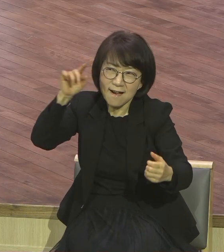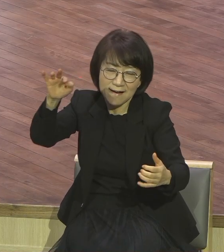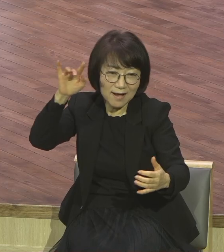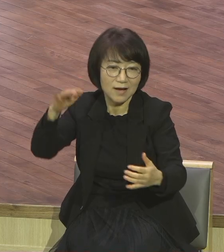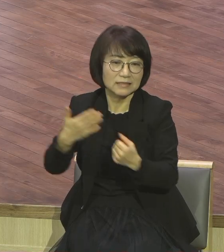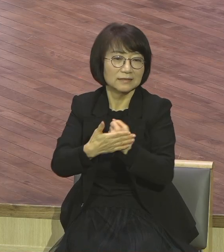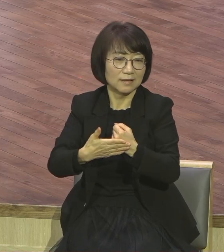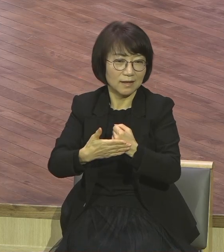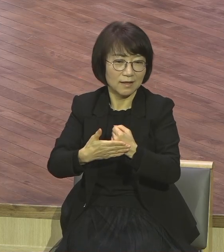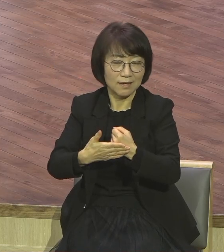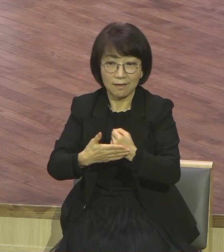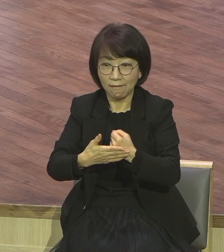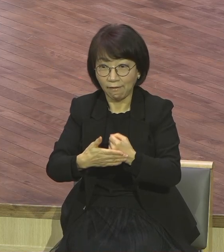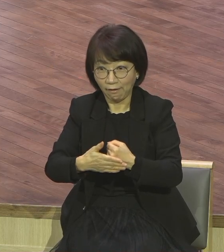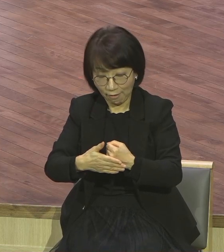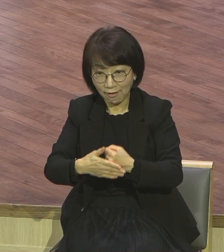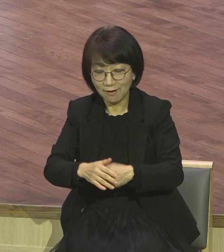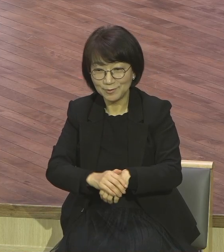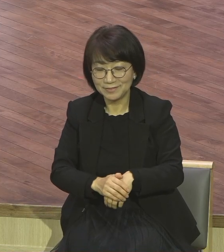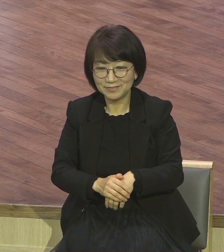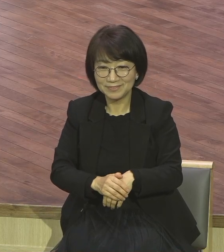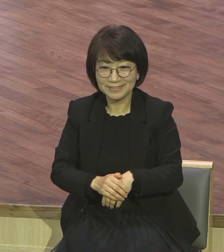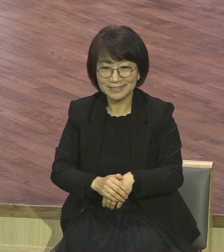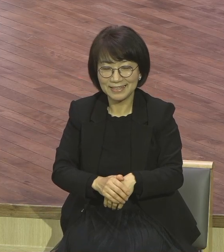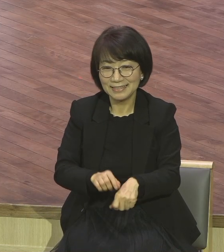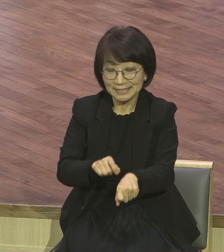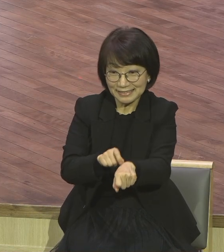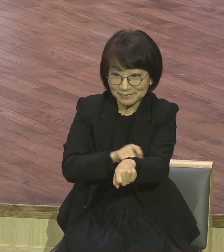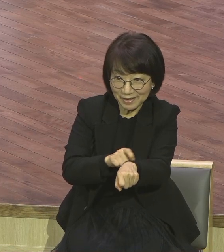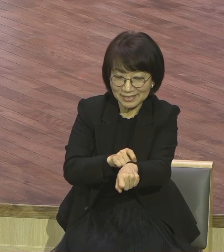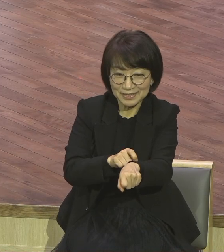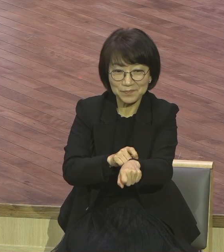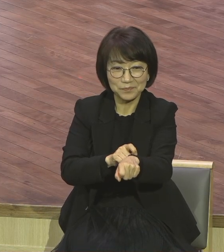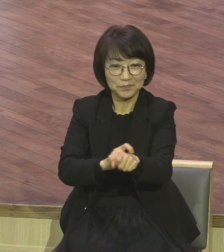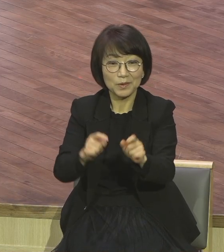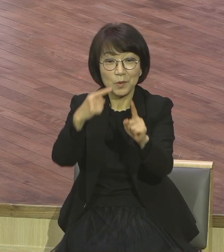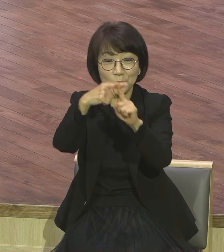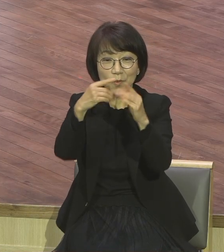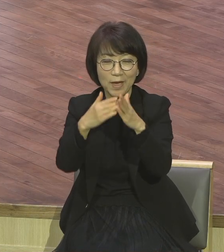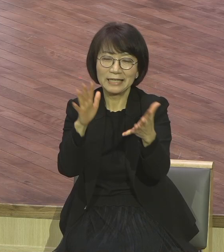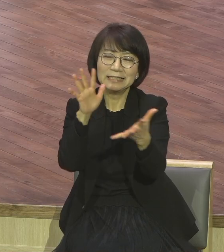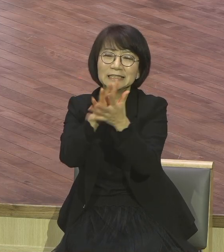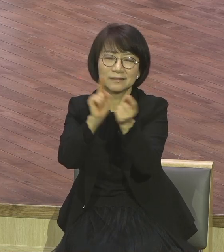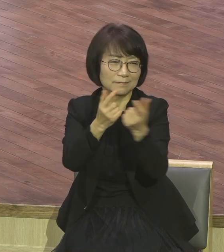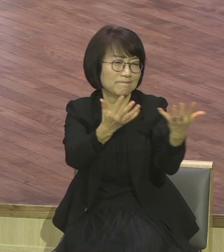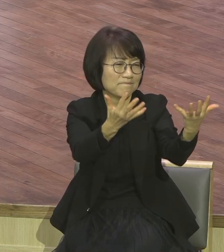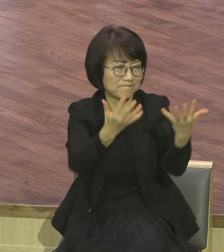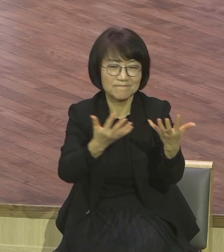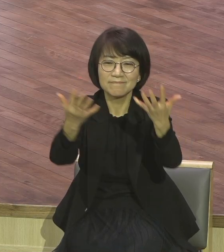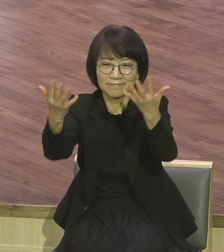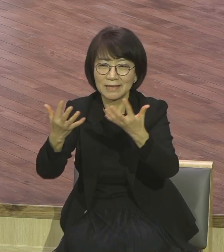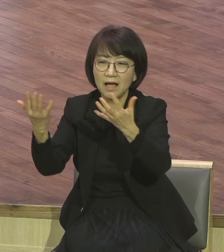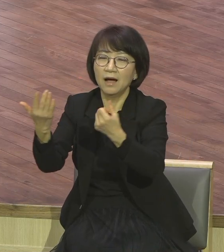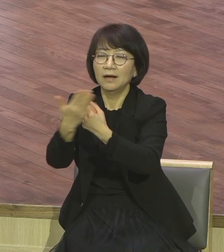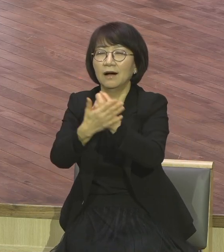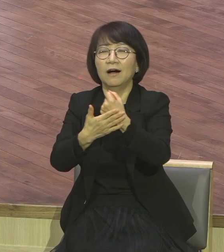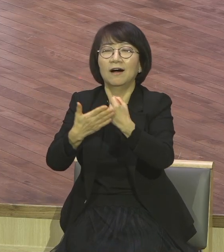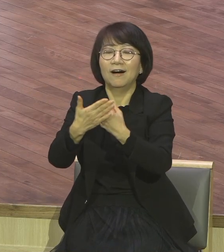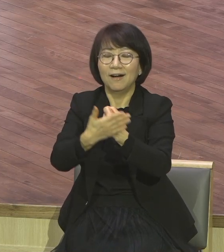나 죽는다. 은혜 받는 자리 특별히 교회가 직접 나와서 여름 교회에 나와서 은혜 받는 코로나